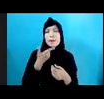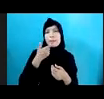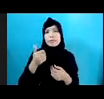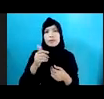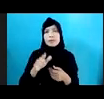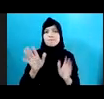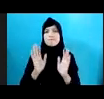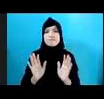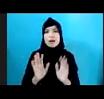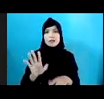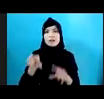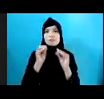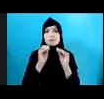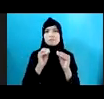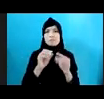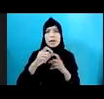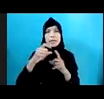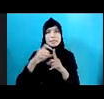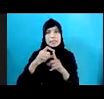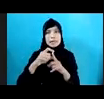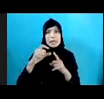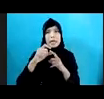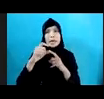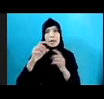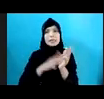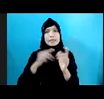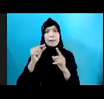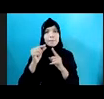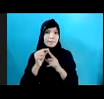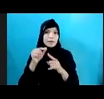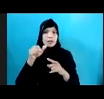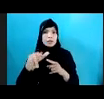Mereka Berpendidikan SD SMP Tidak Tamat SMP Juga